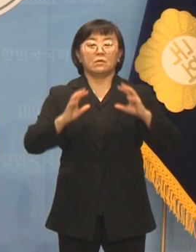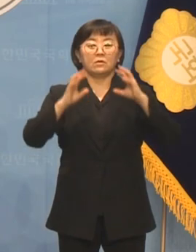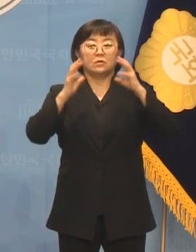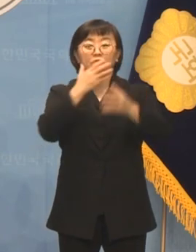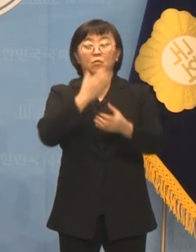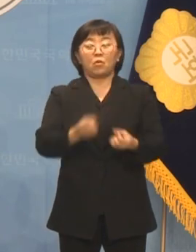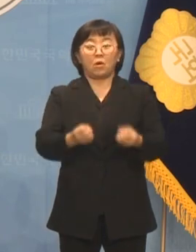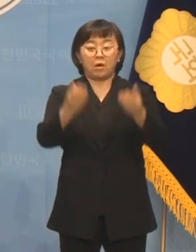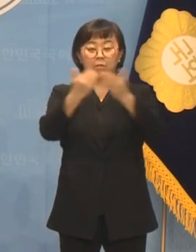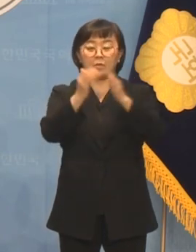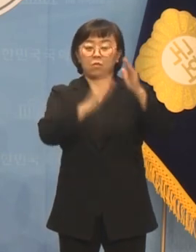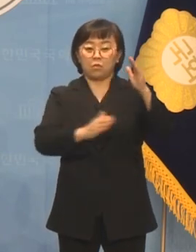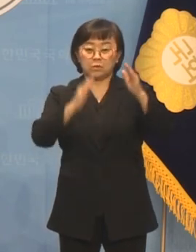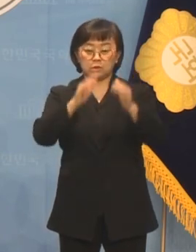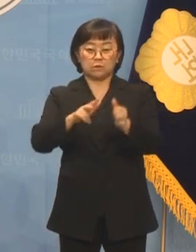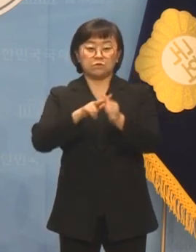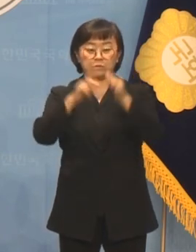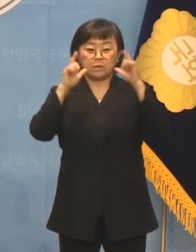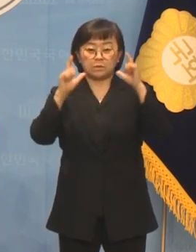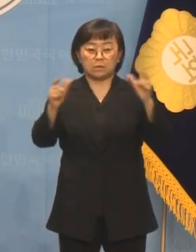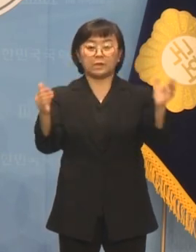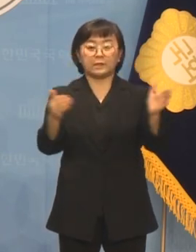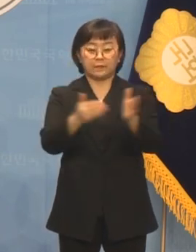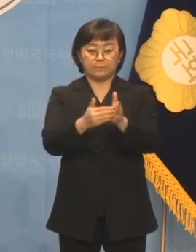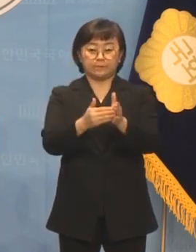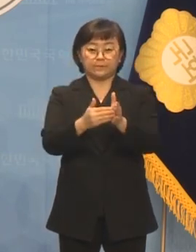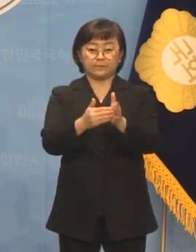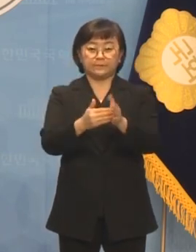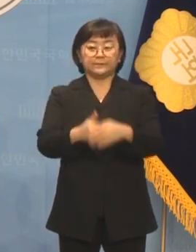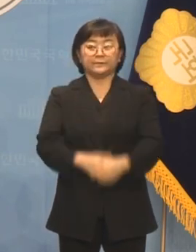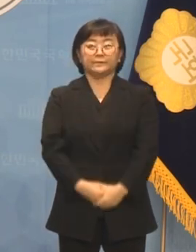축복하며 공식 출마 선언을 마치고 싶습니다.